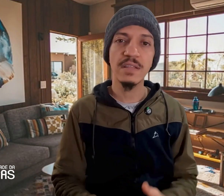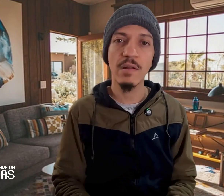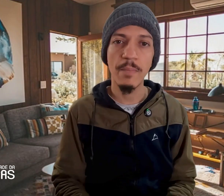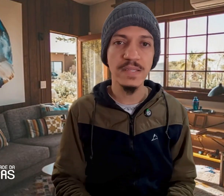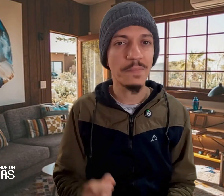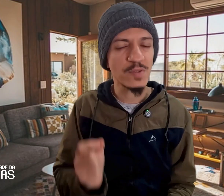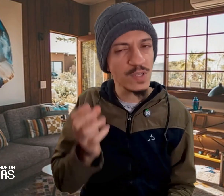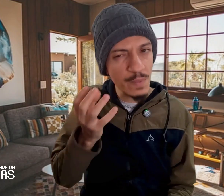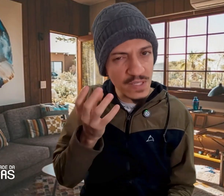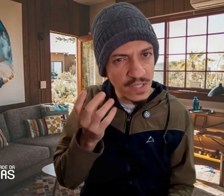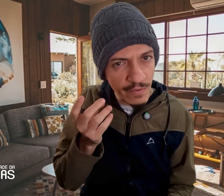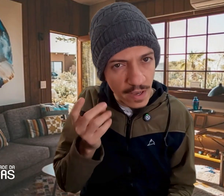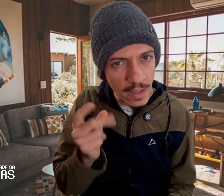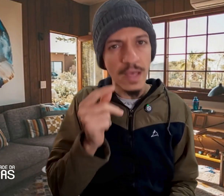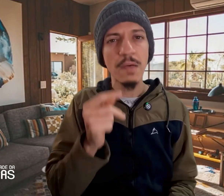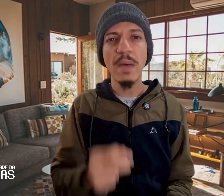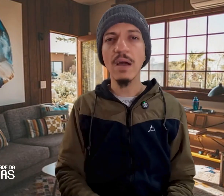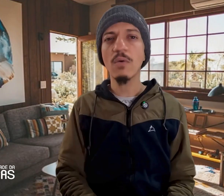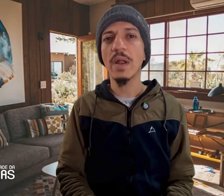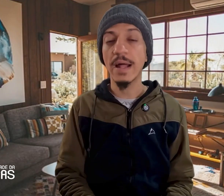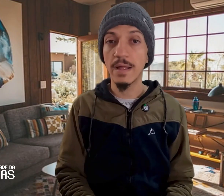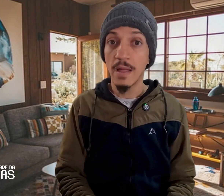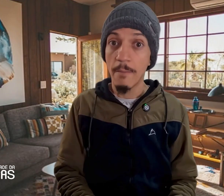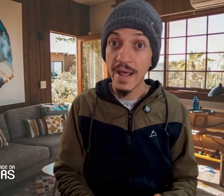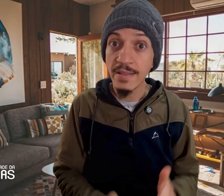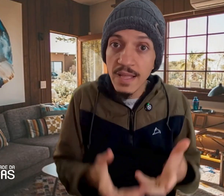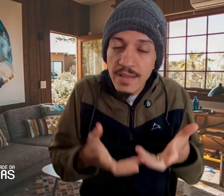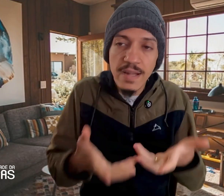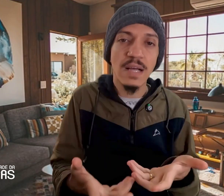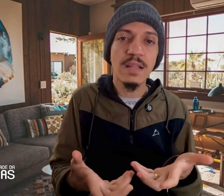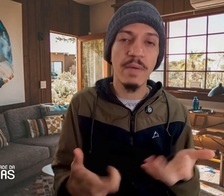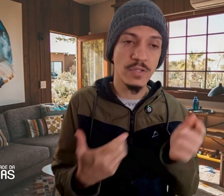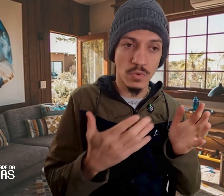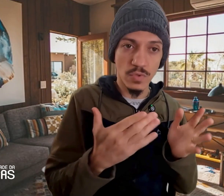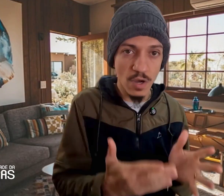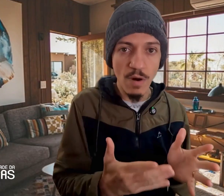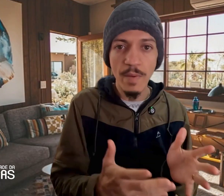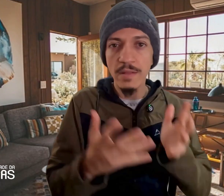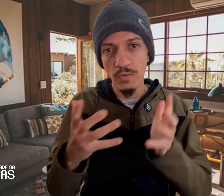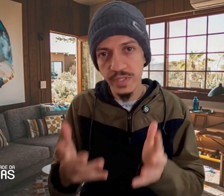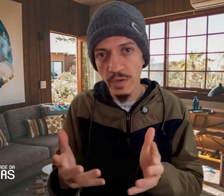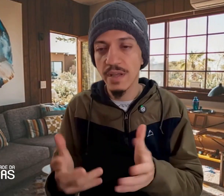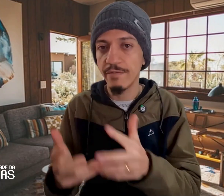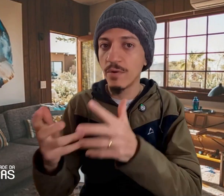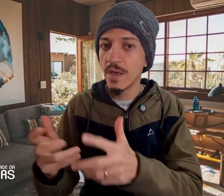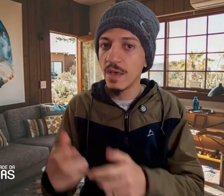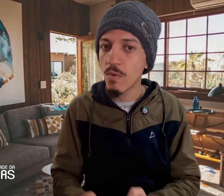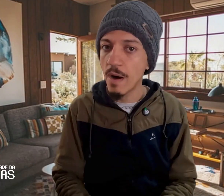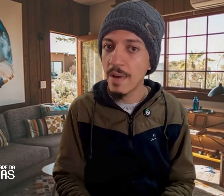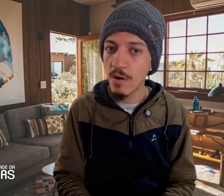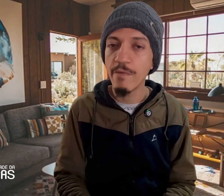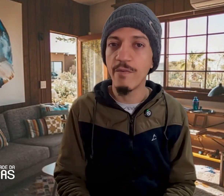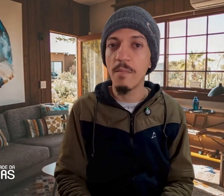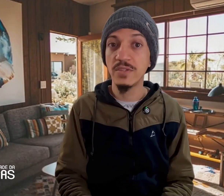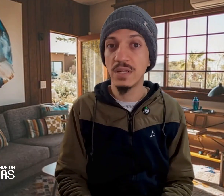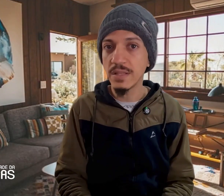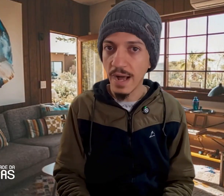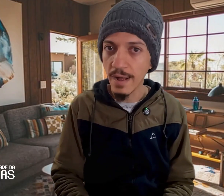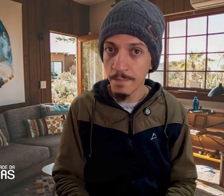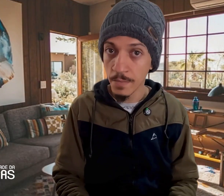uma percepção específica, e bem acurada, para entender exatamente o seu momento, o seu desafio, e qual a melhor forma de lidar com